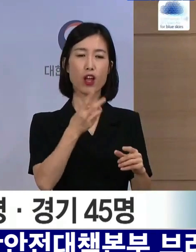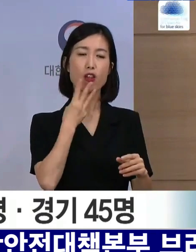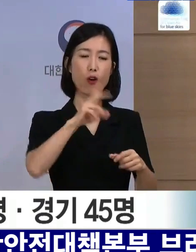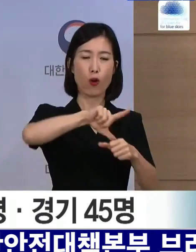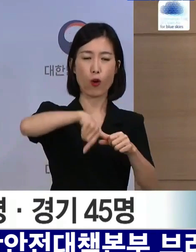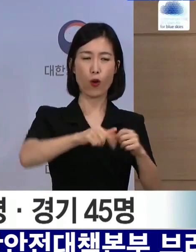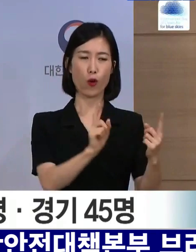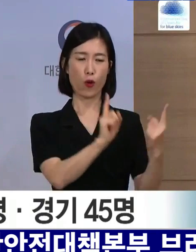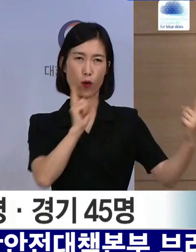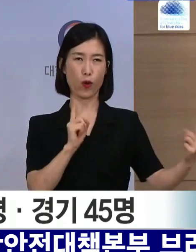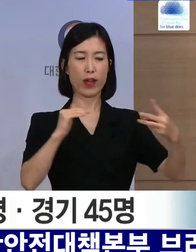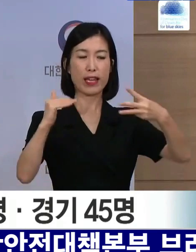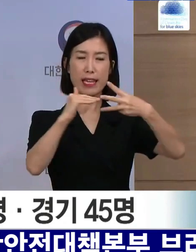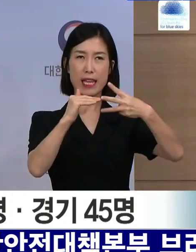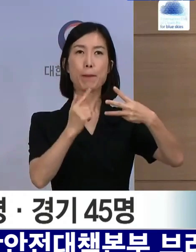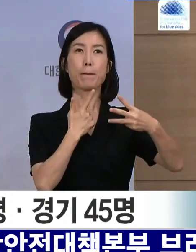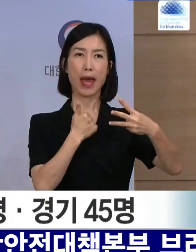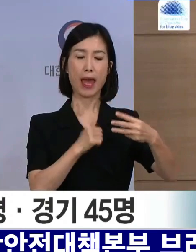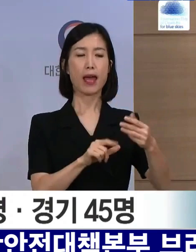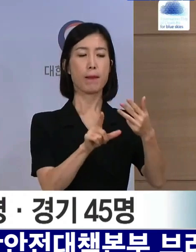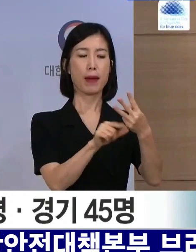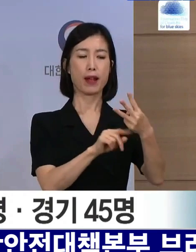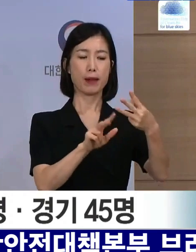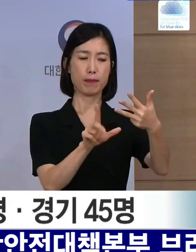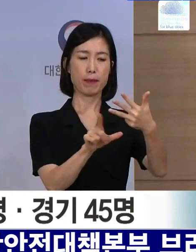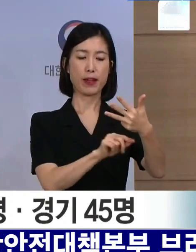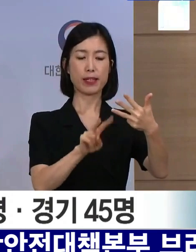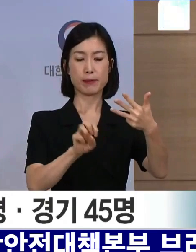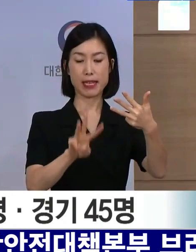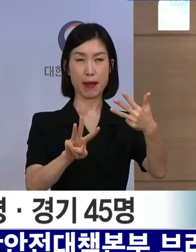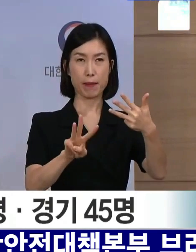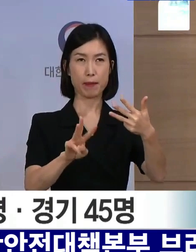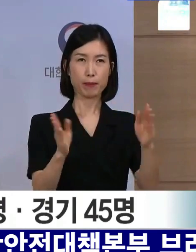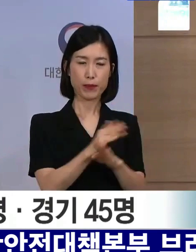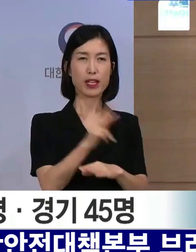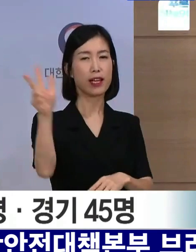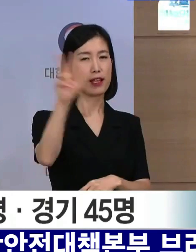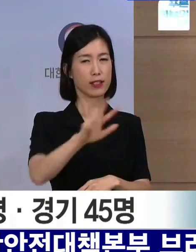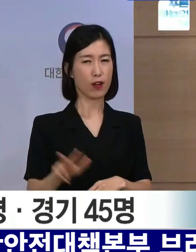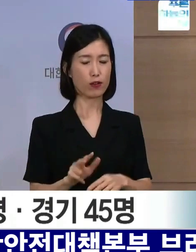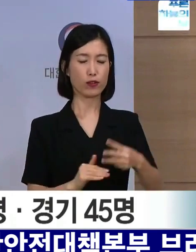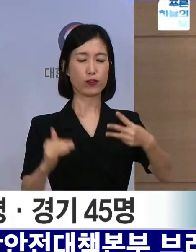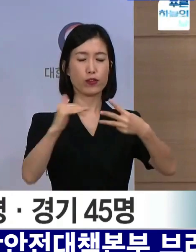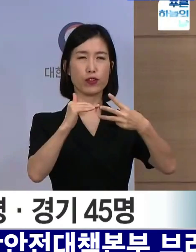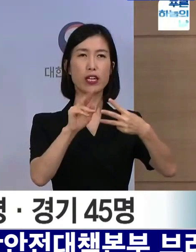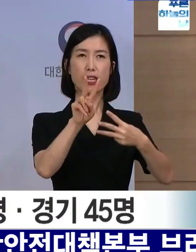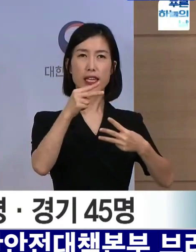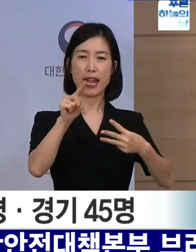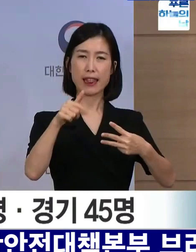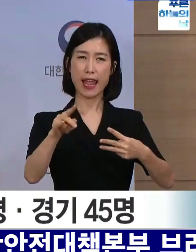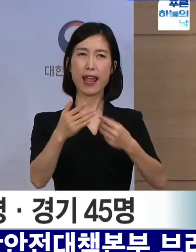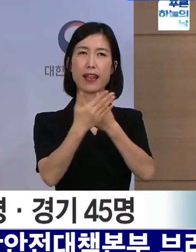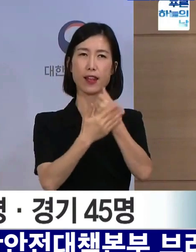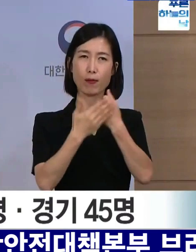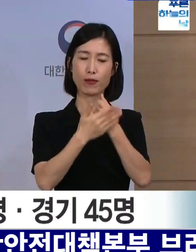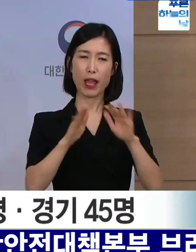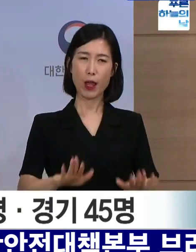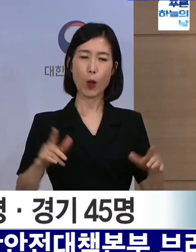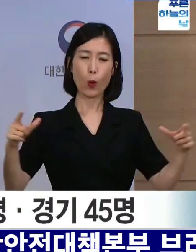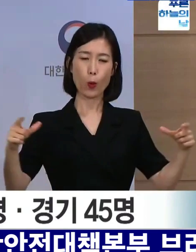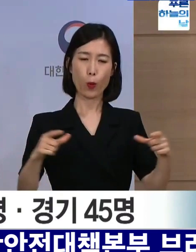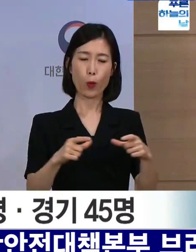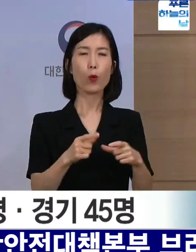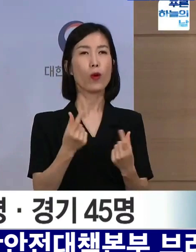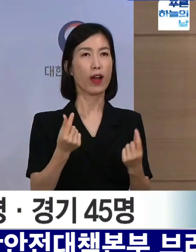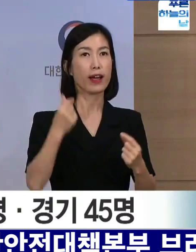2단계 조치, 8월 23일부터 시작한 전국 2단계 조치 등의 효과가 나타난 것으로 분석됩니다.